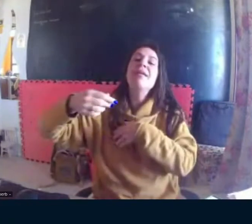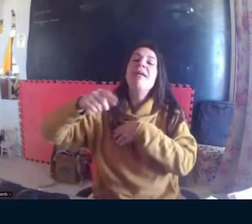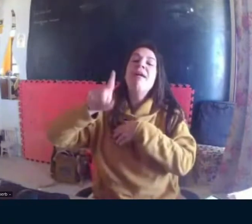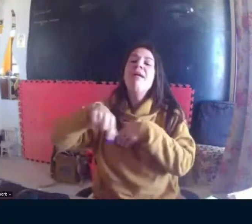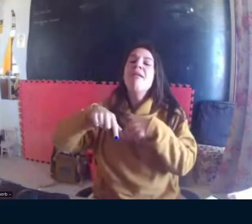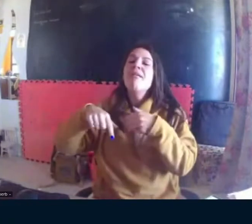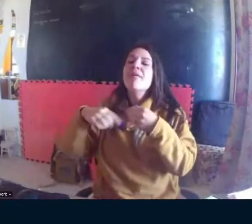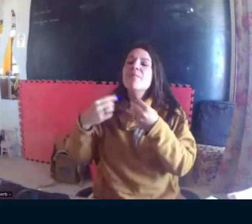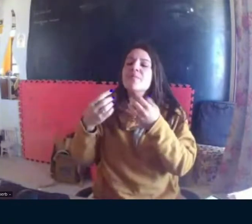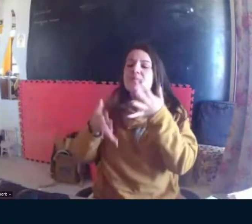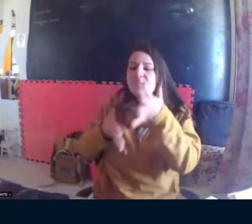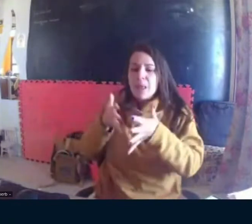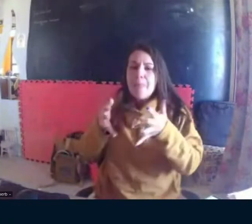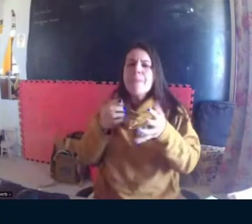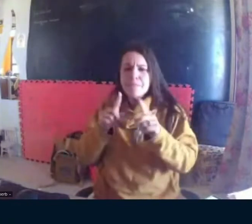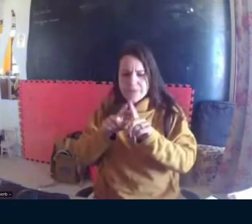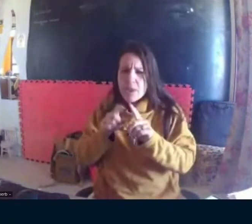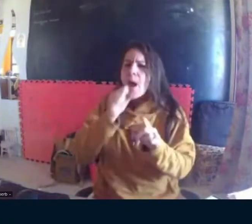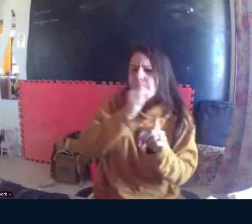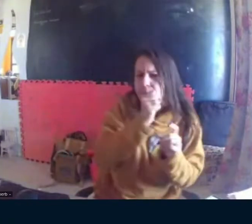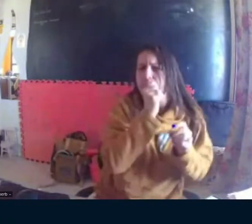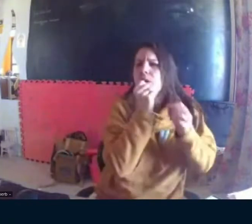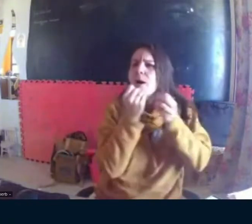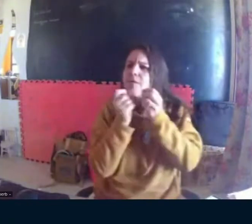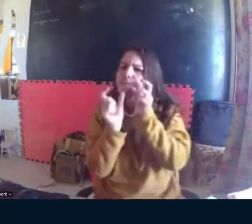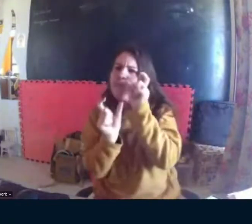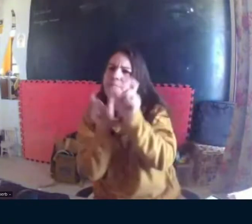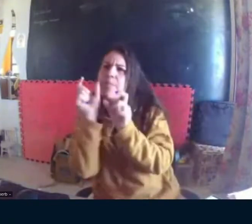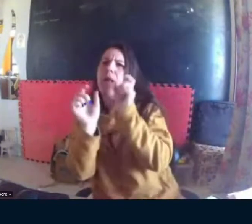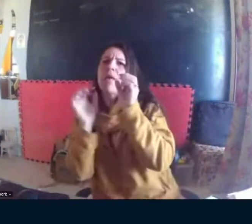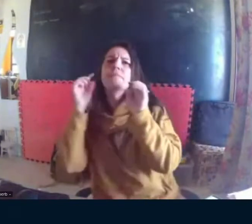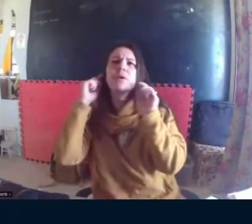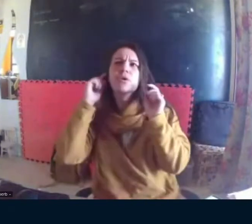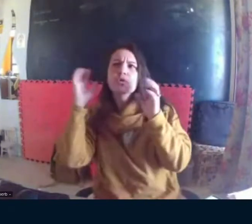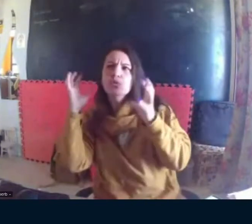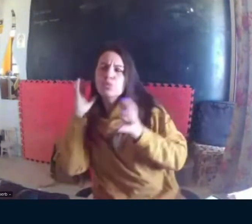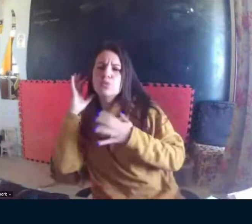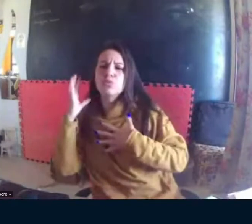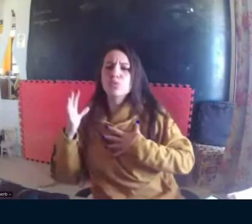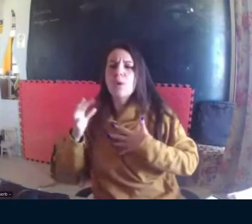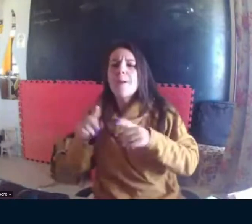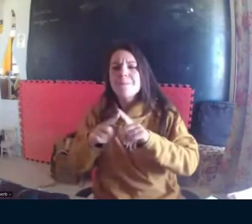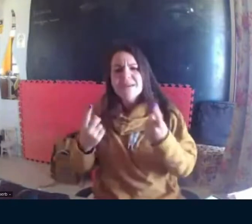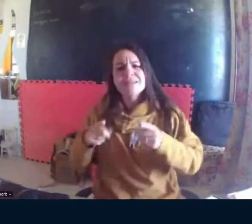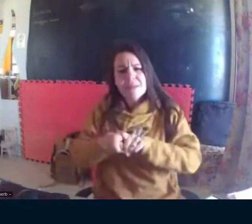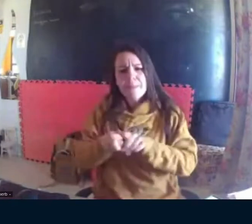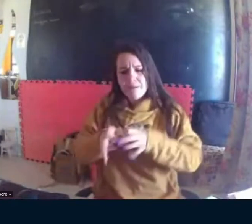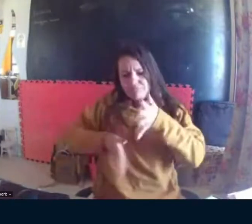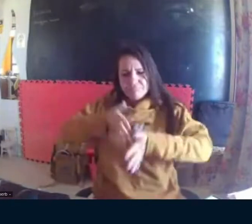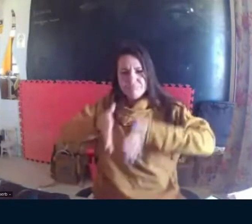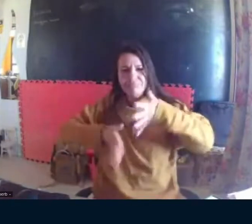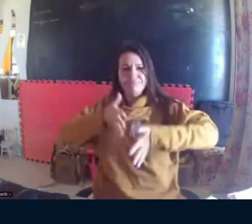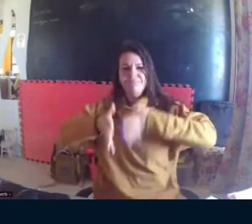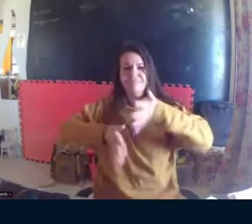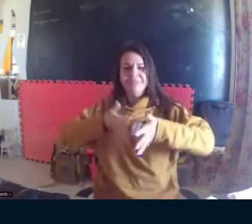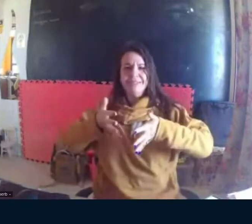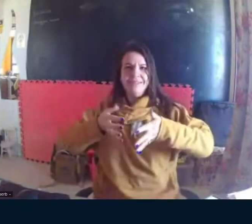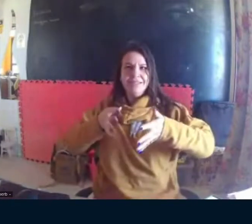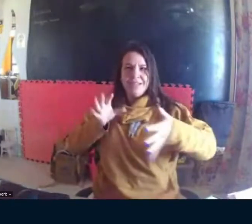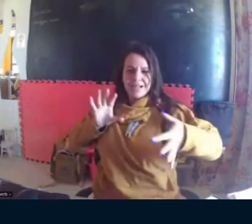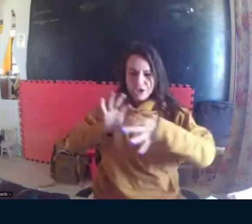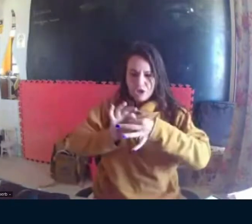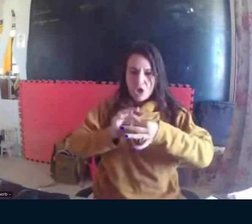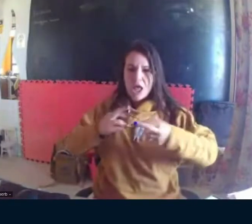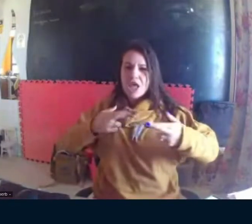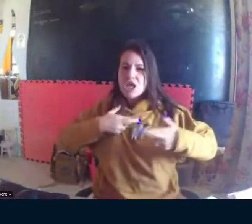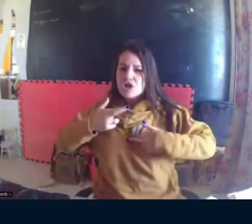falar como foi o posterior a isso, né? O crescimento dela, o desenvolvimento dela. Como foi essa percepção de